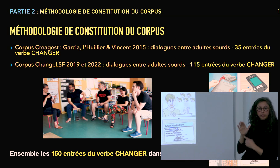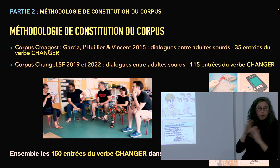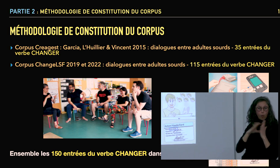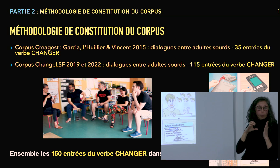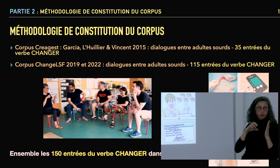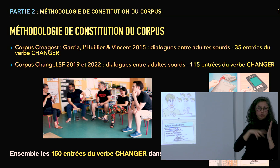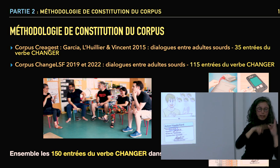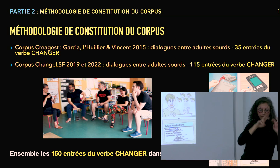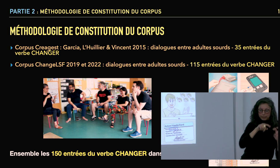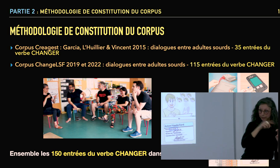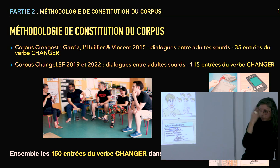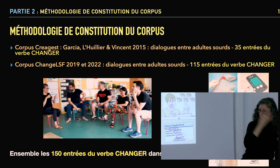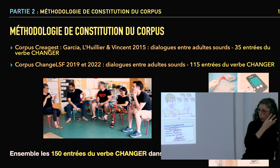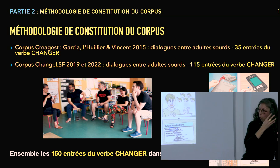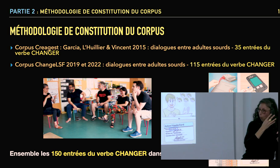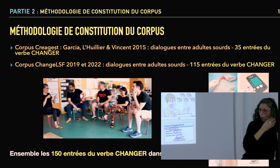images.